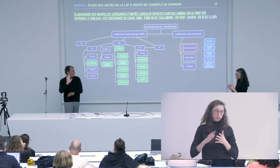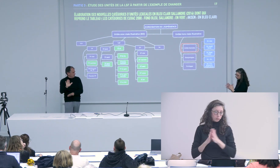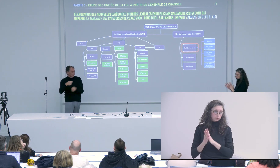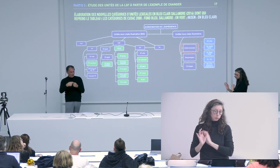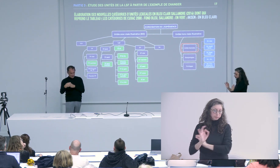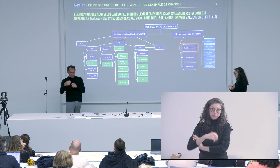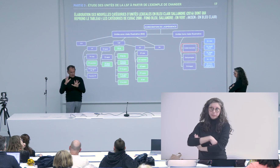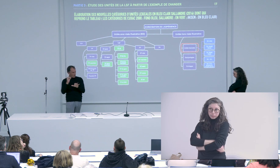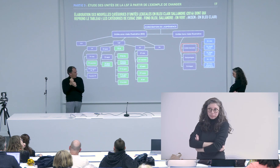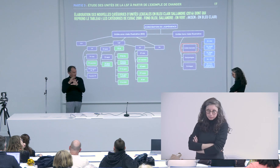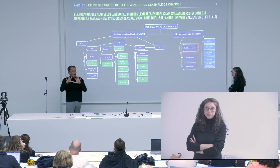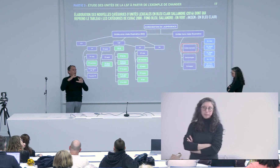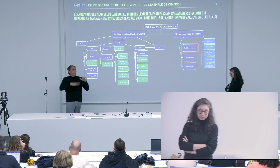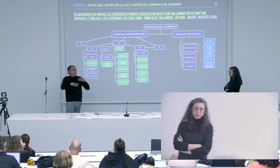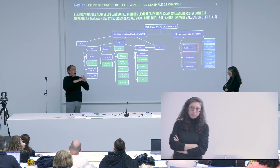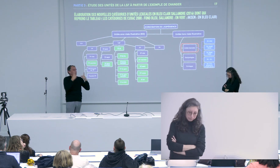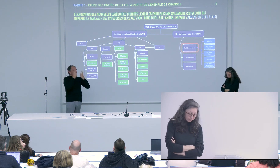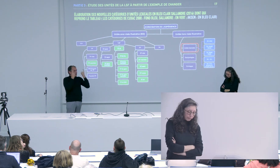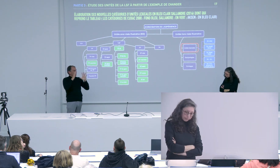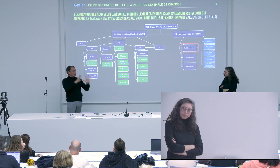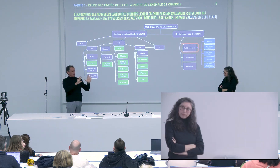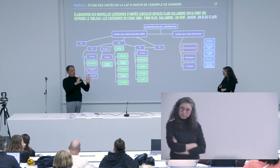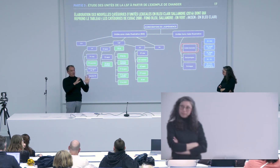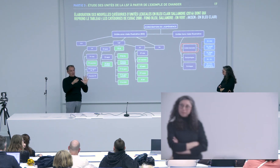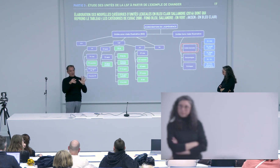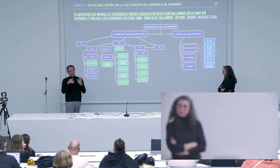distributionnelle qu'on s'intéresse à ces questions là